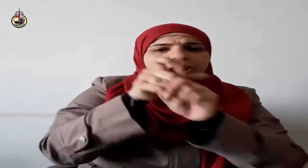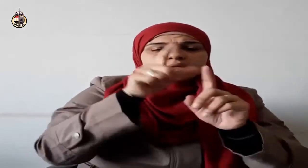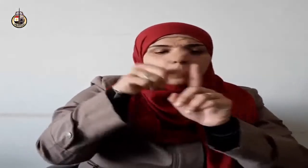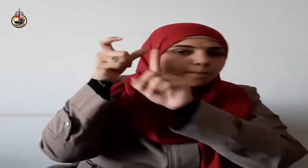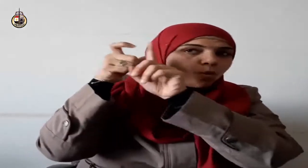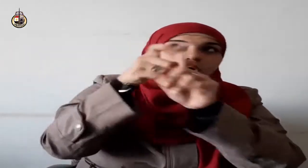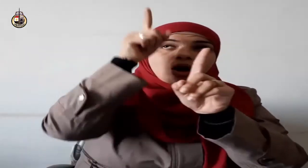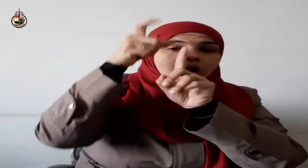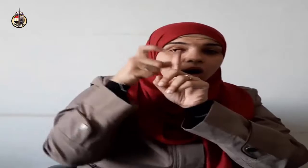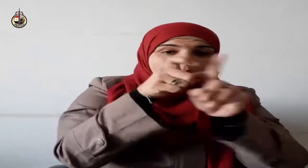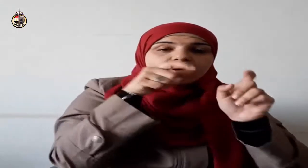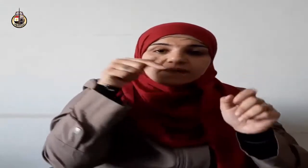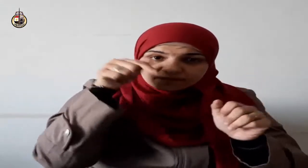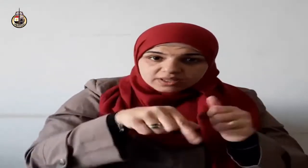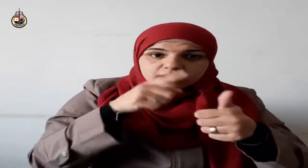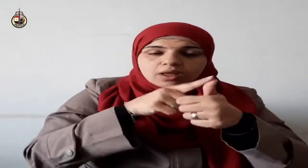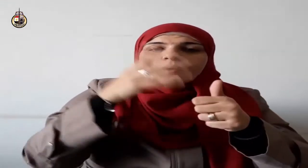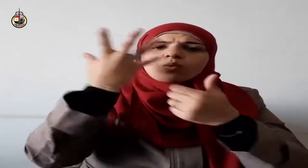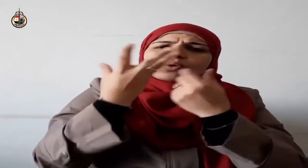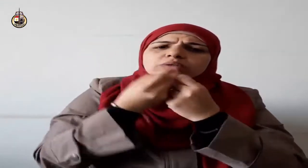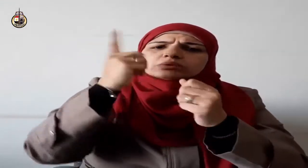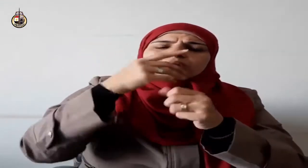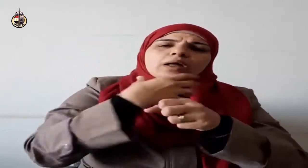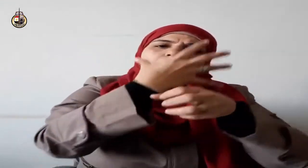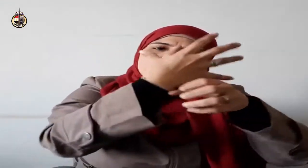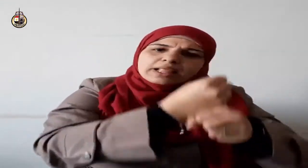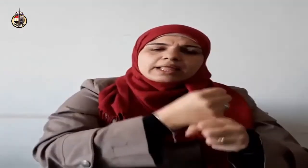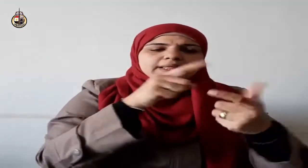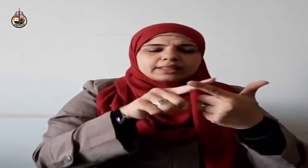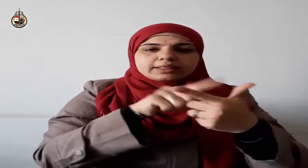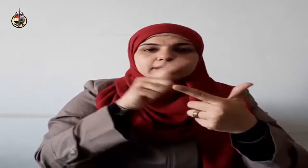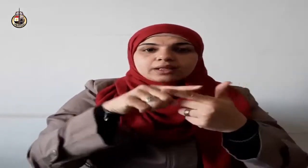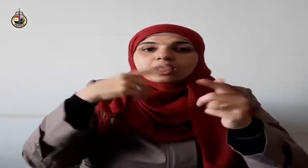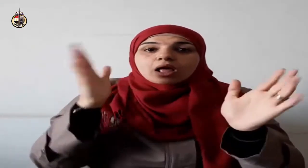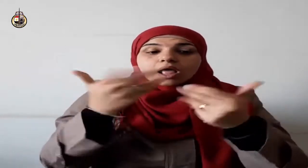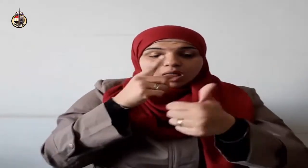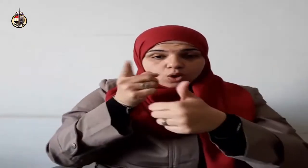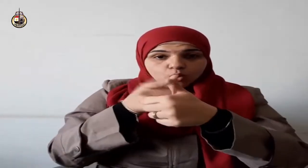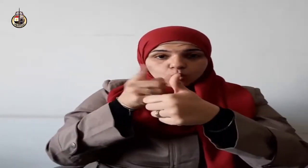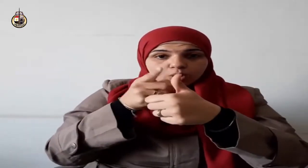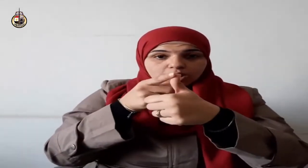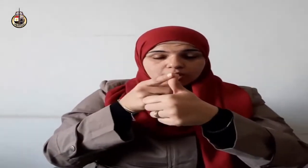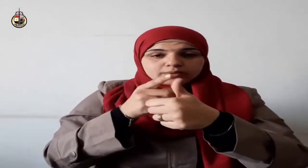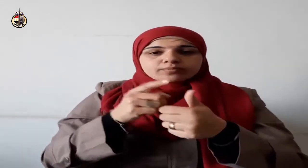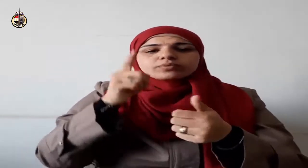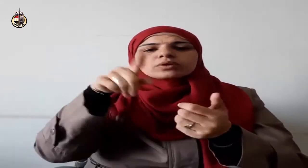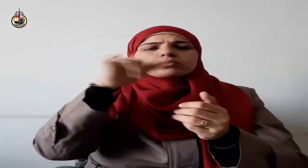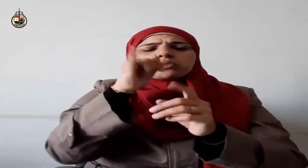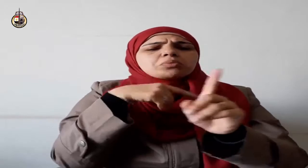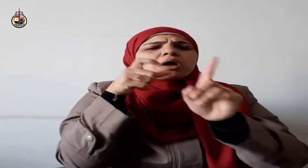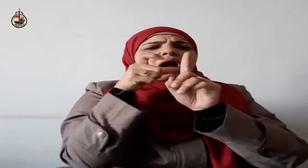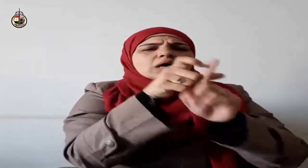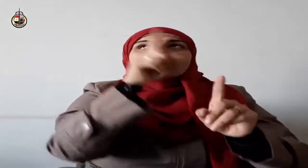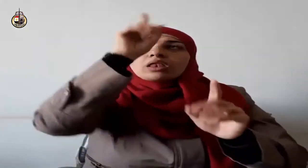بما تعملون بصير وأشهد أن لا إله إلا الله وحده لا شريك له